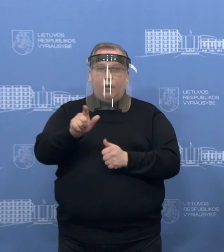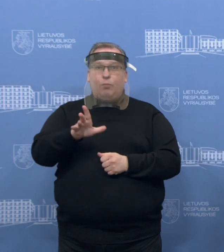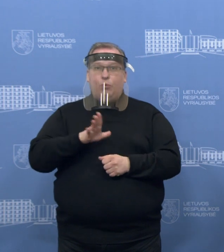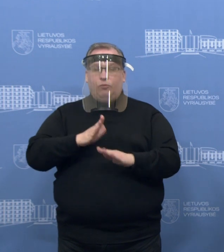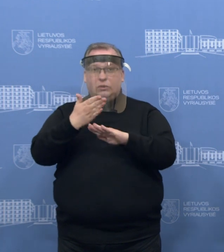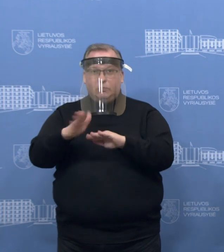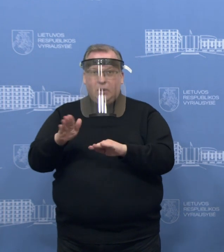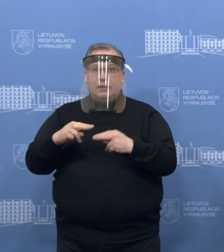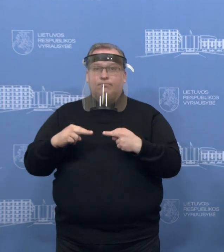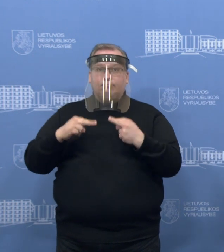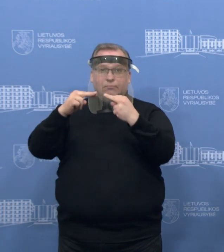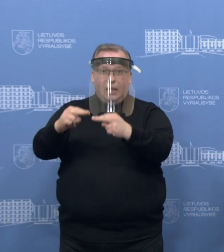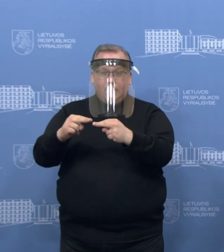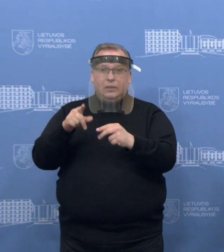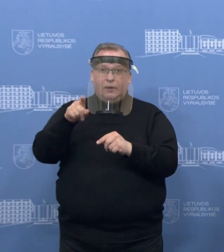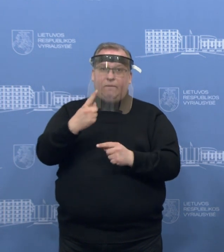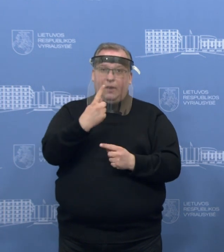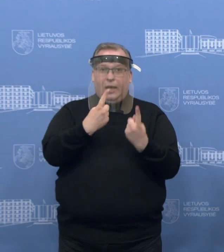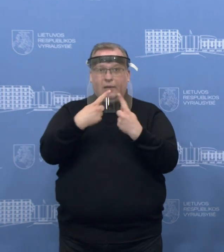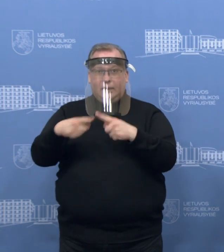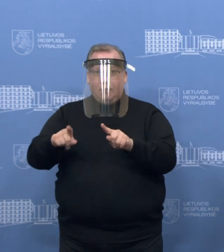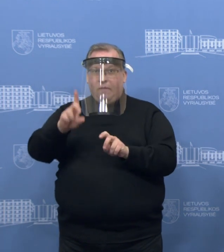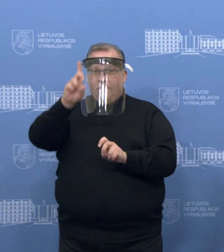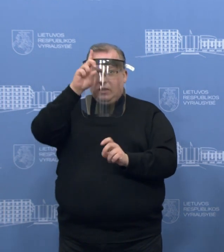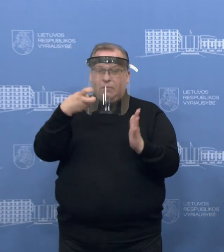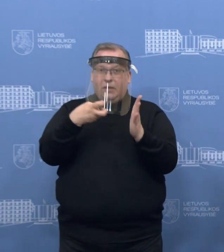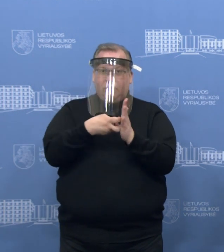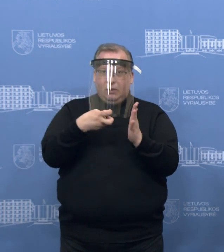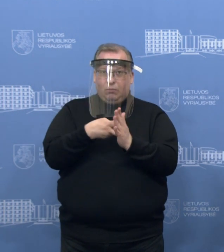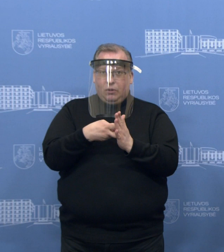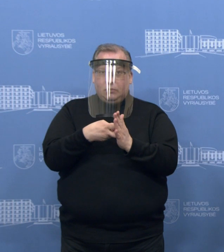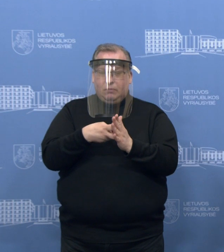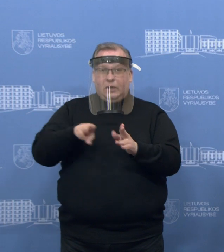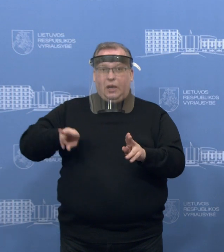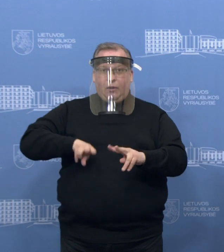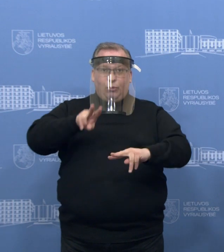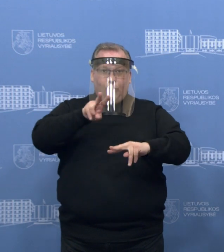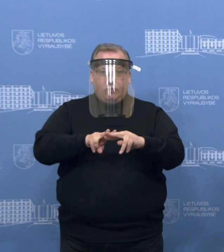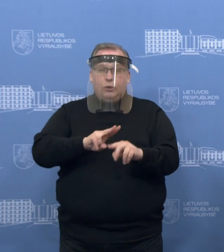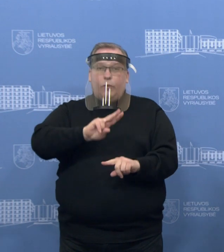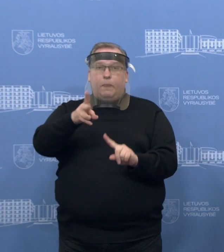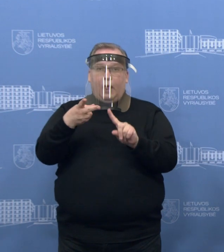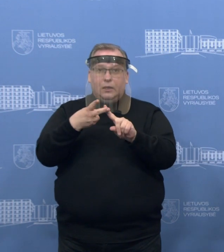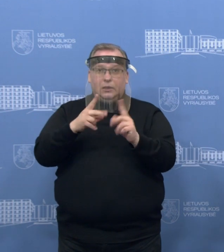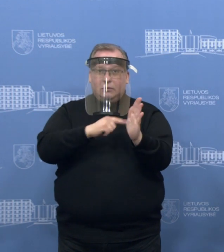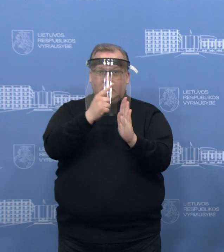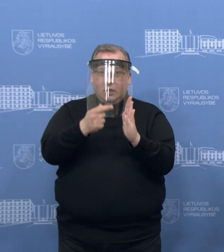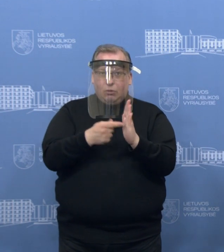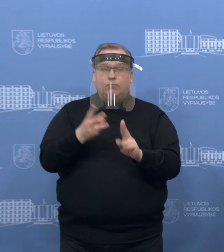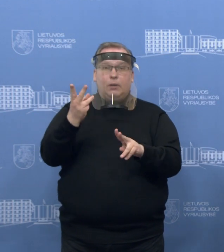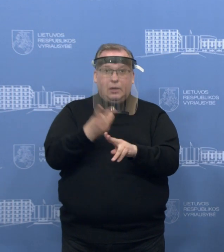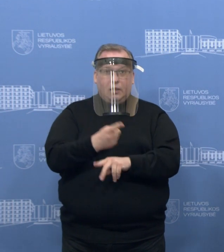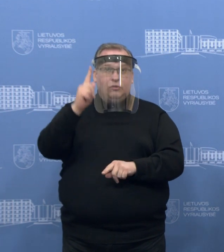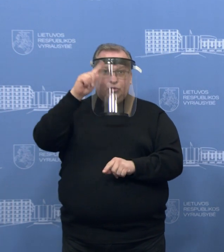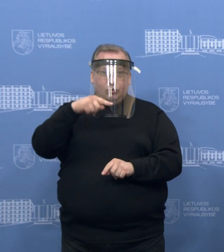buvę skirti įpatiningą dėmesį vieną ir kitokiai valstybės įmonės vadovo pozicijai. Ir antrą klausimą, tai reikia